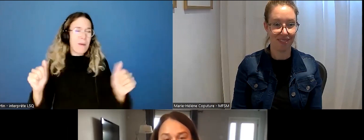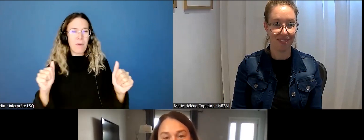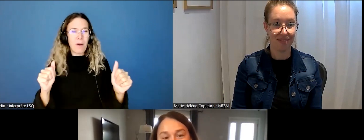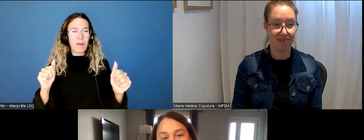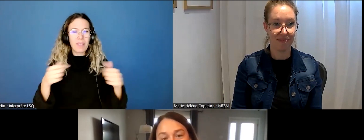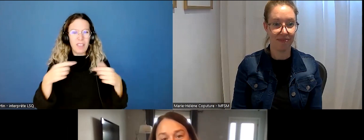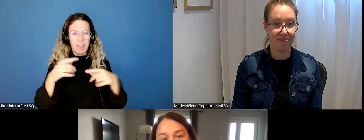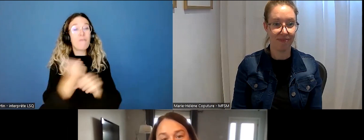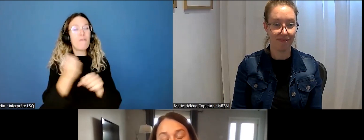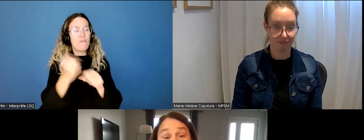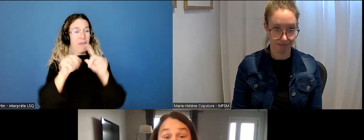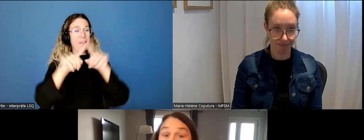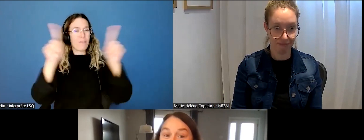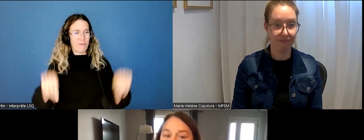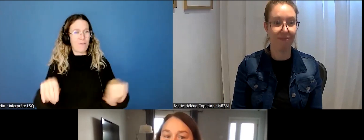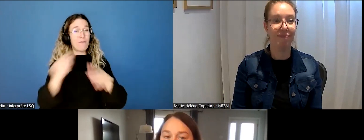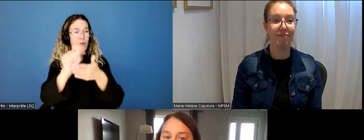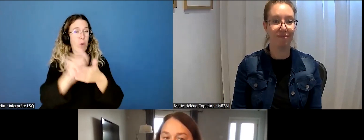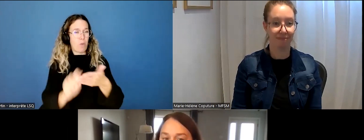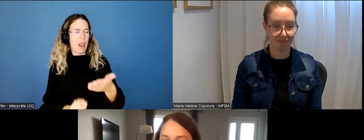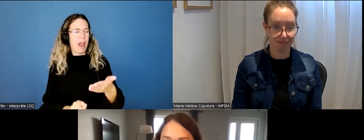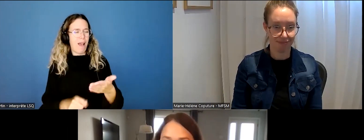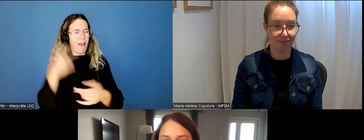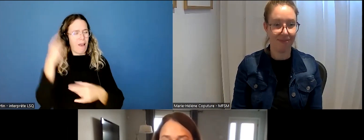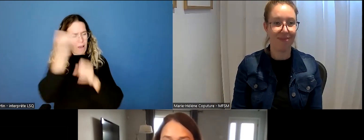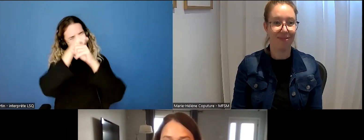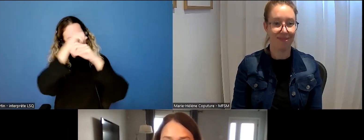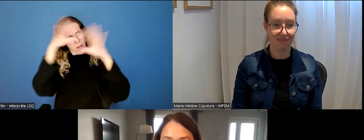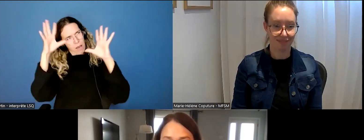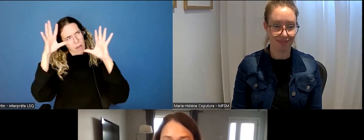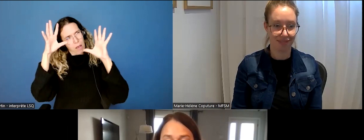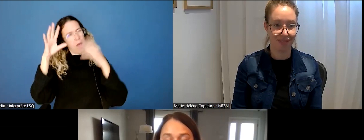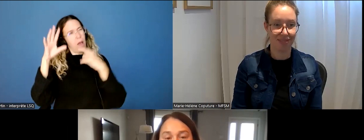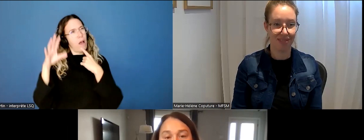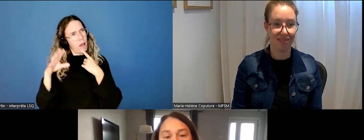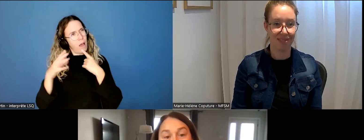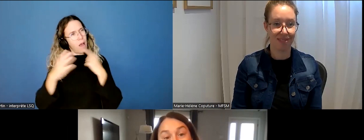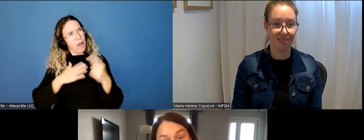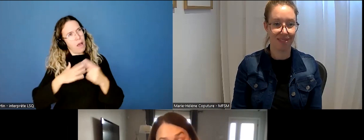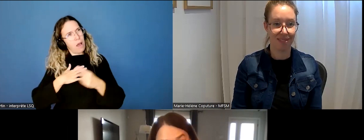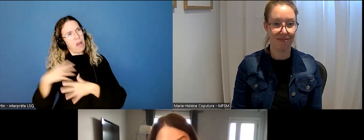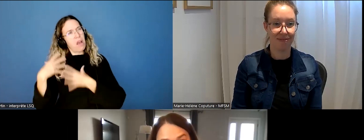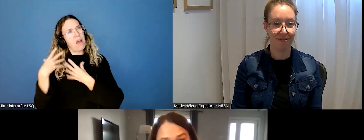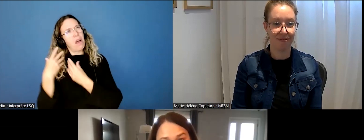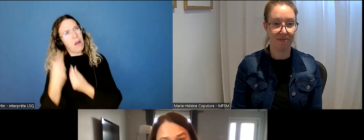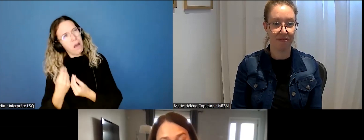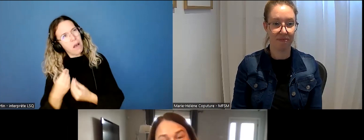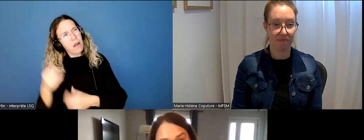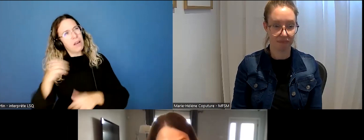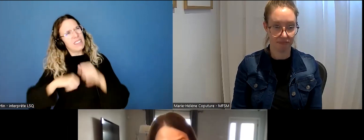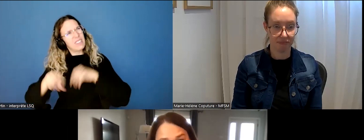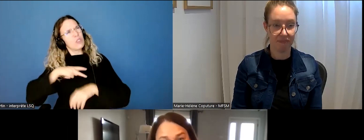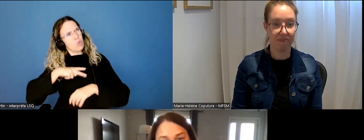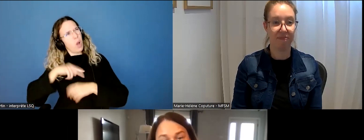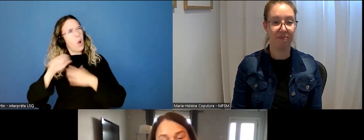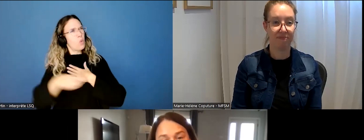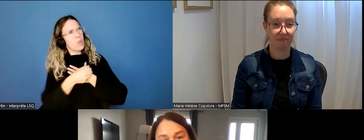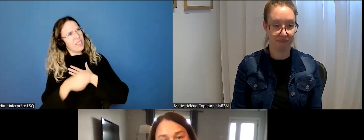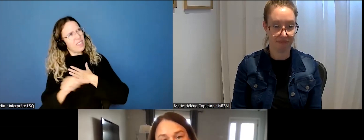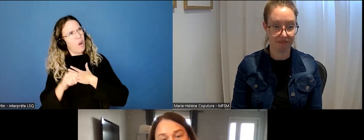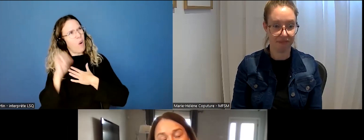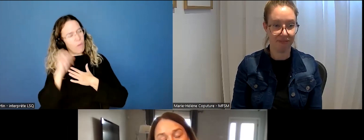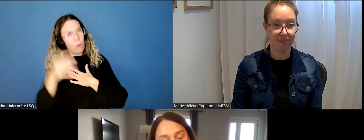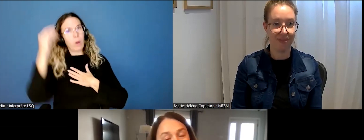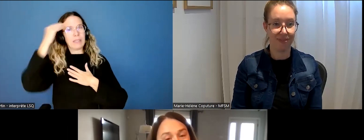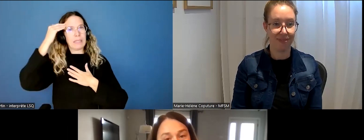faire ces questionnaires-là, pour se donner une idée si ça fait partie de leur histoire, pour, si ça fait partie de leur histoire, pouvoir en tenir compte